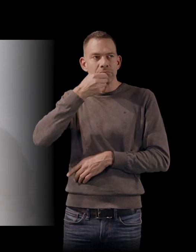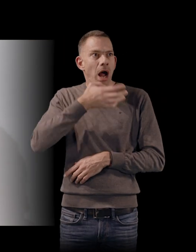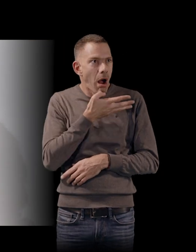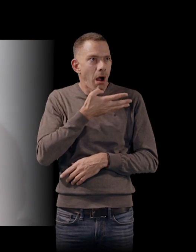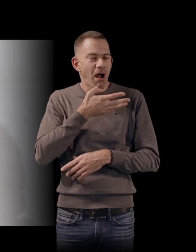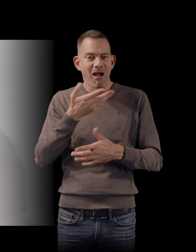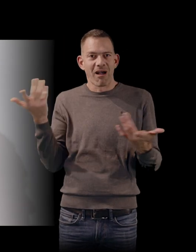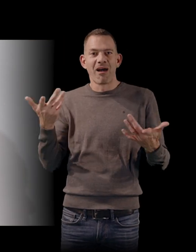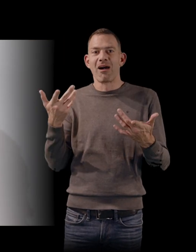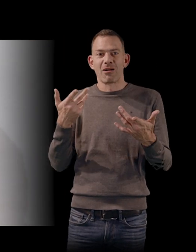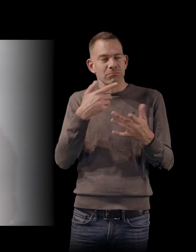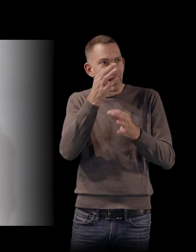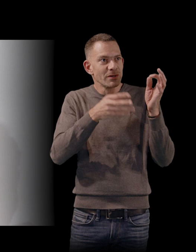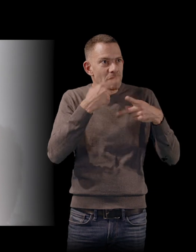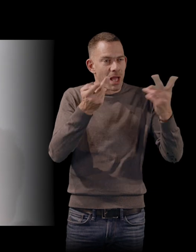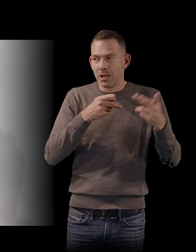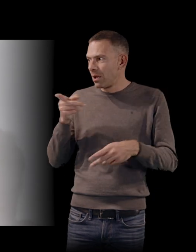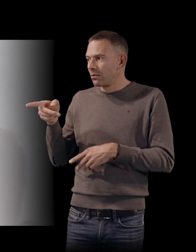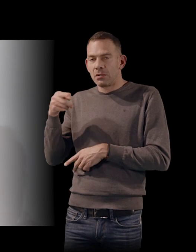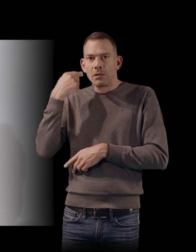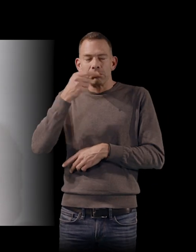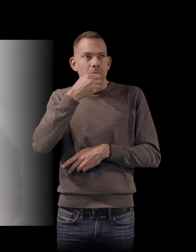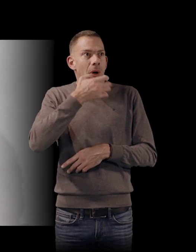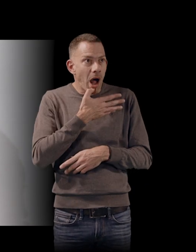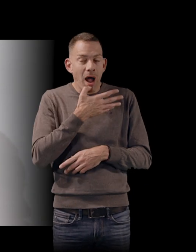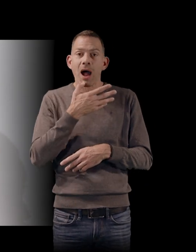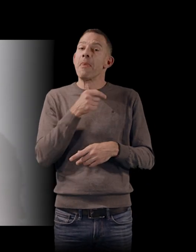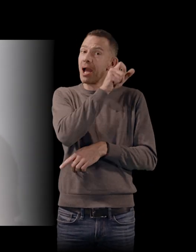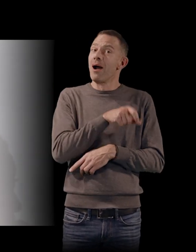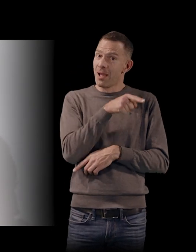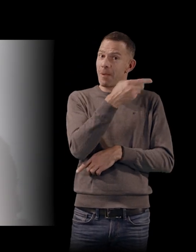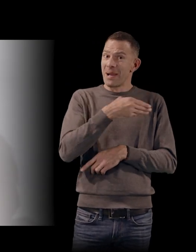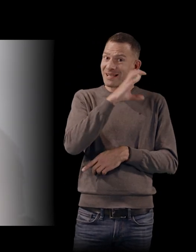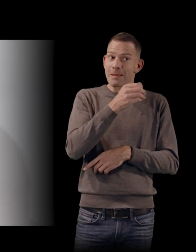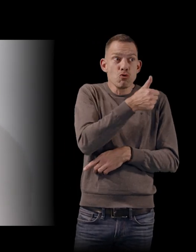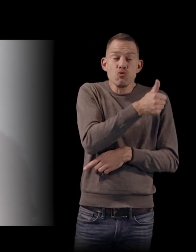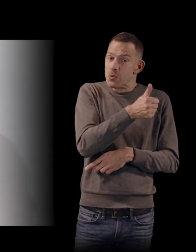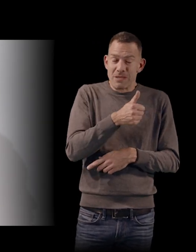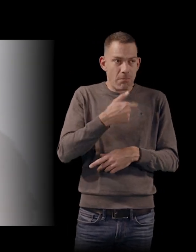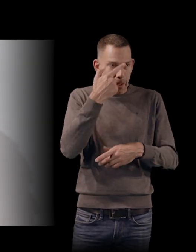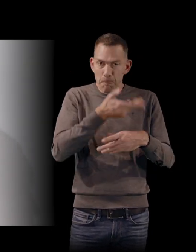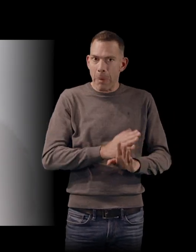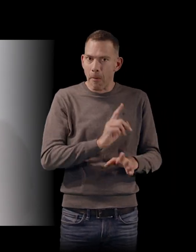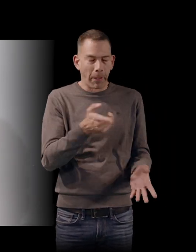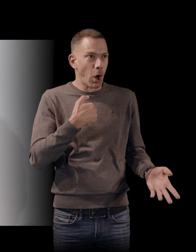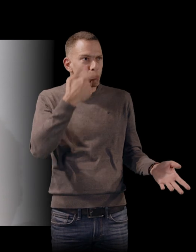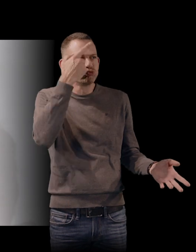juste après les résultats, le visage tout aussi effaré de Marcel Camus qui sans doute ne s'attendait pas à recevoir la Palme. Et puis,